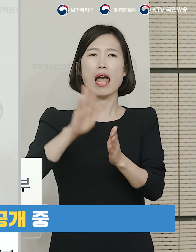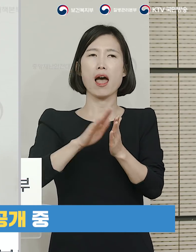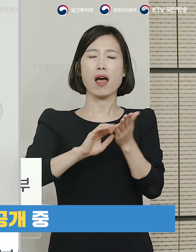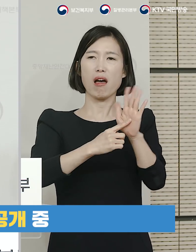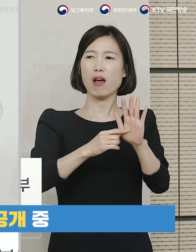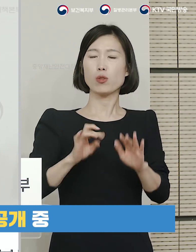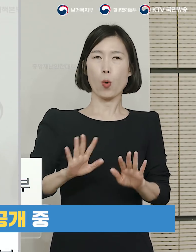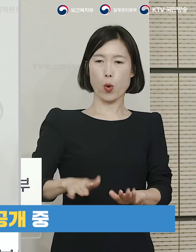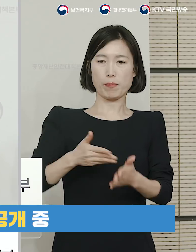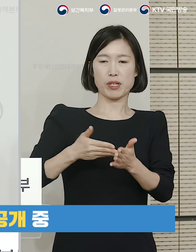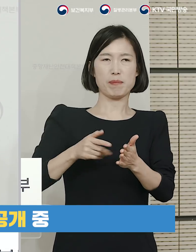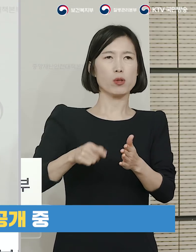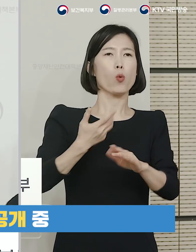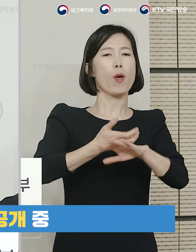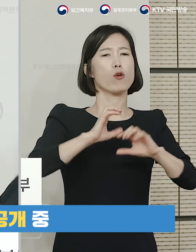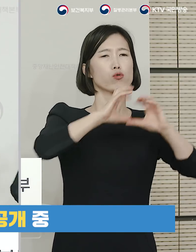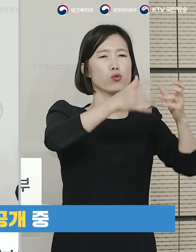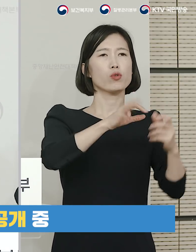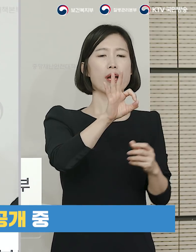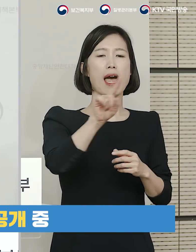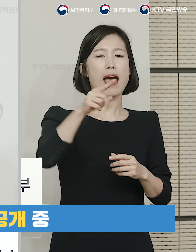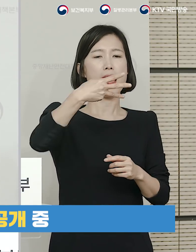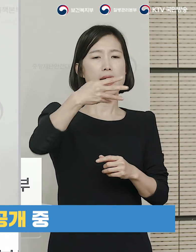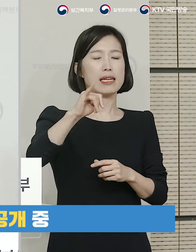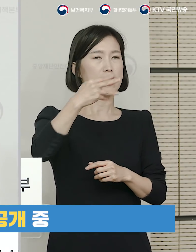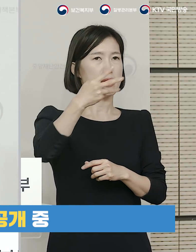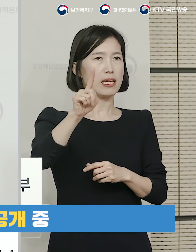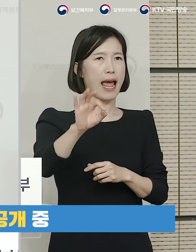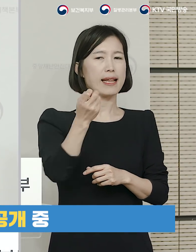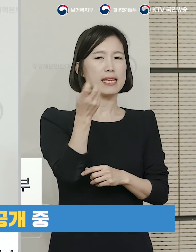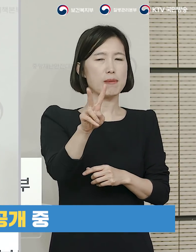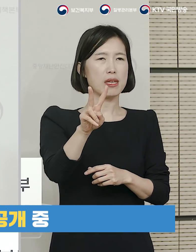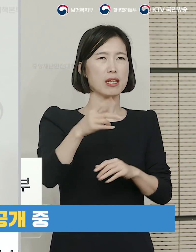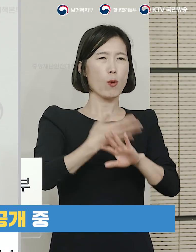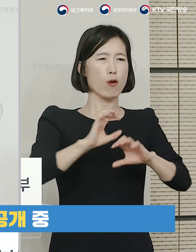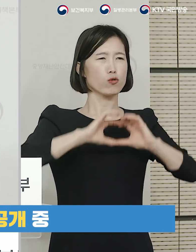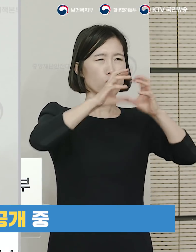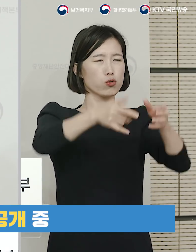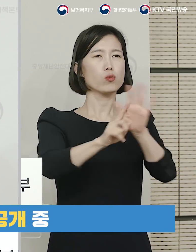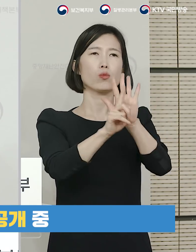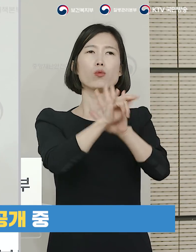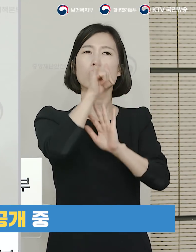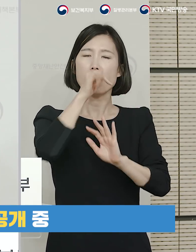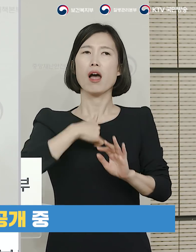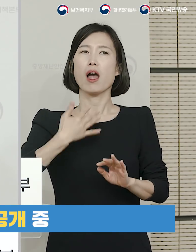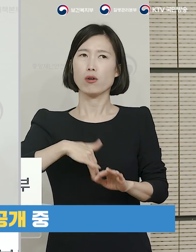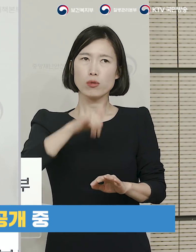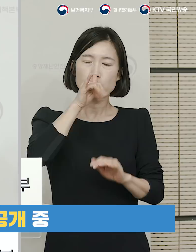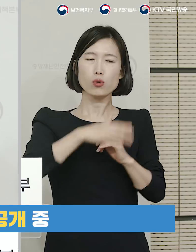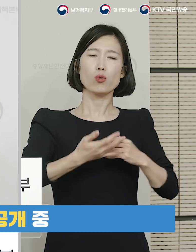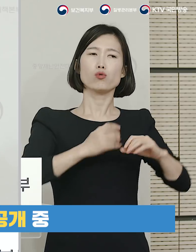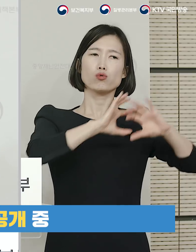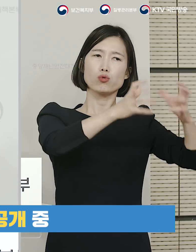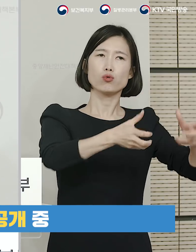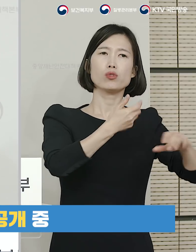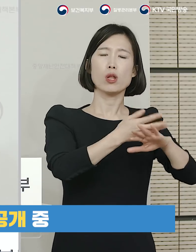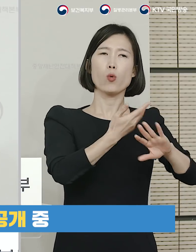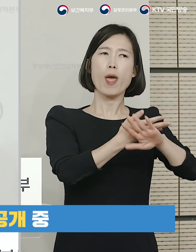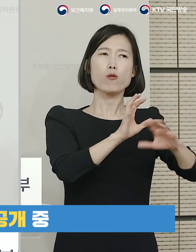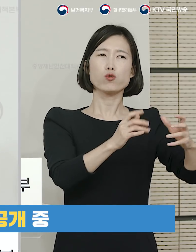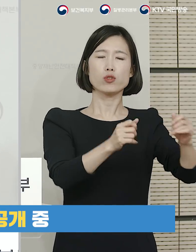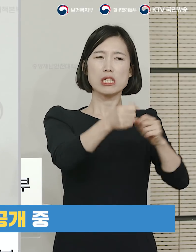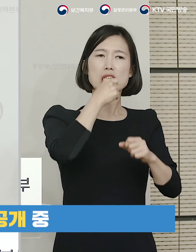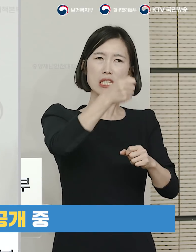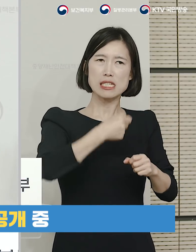신속하게 지금 아마 이 브리핑도 아리랑TV를 통해서 국제적으로 나가고 있다고 알고 있습니다 그리고